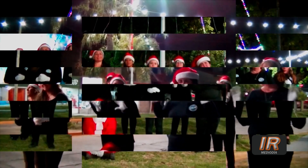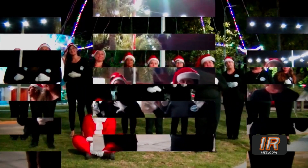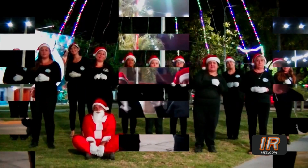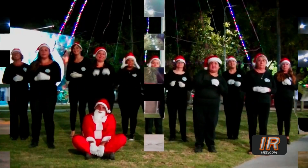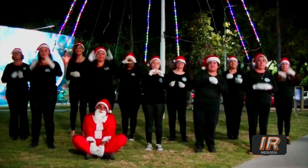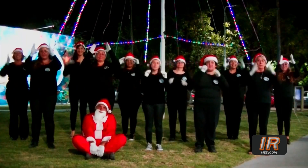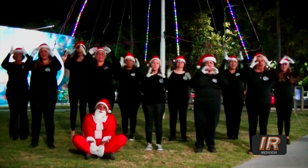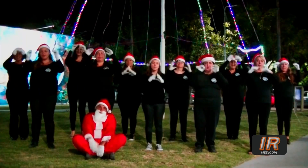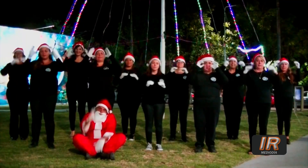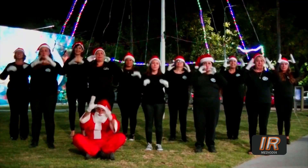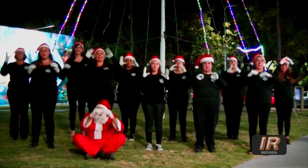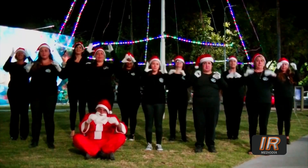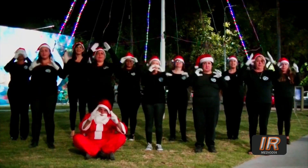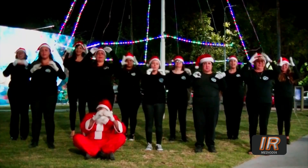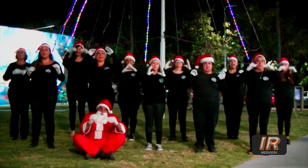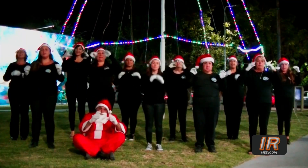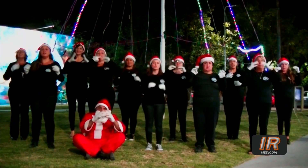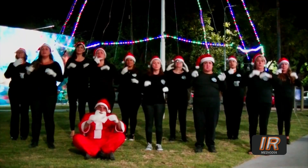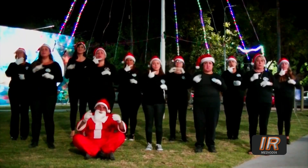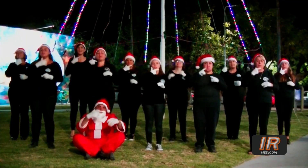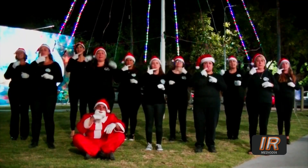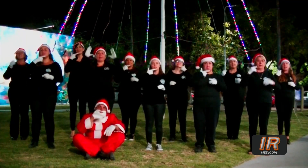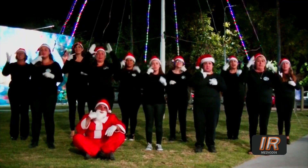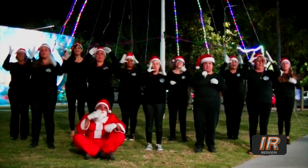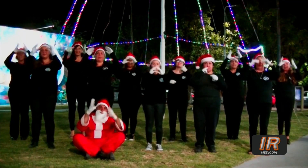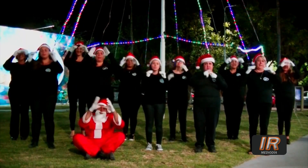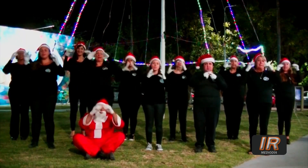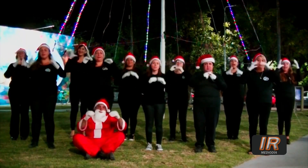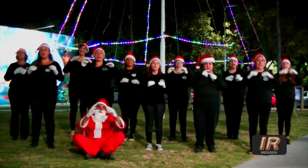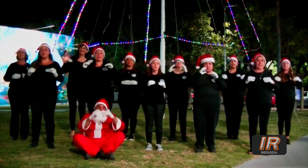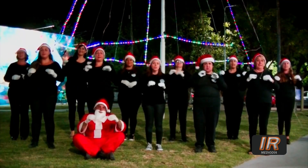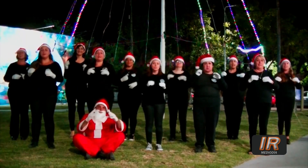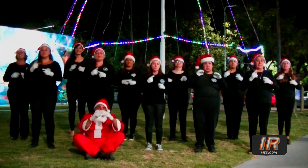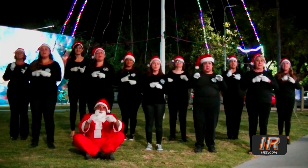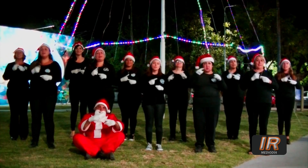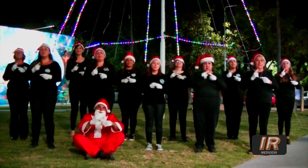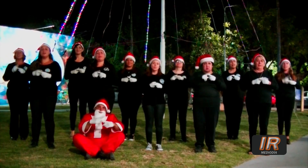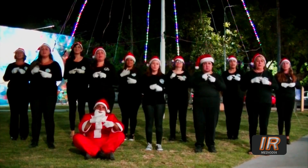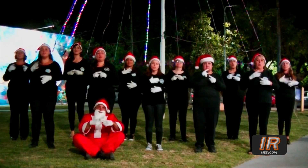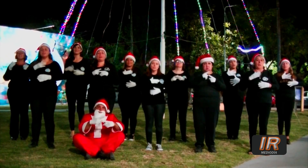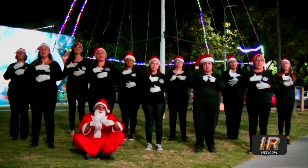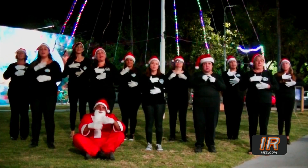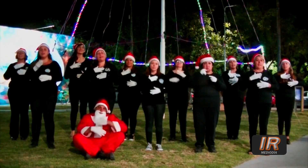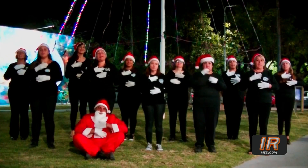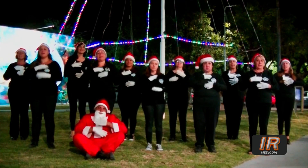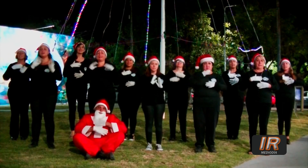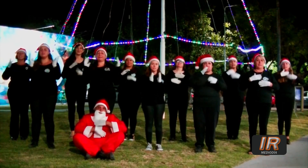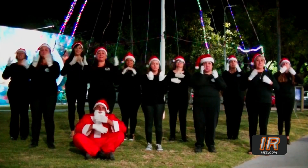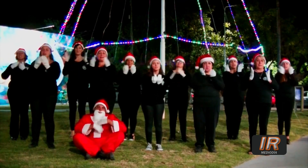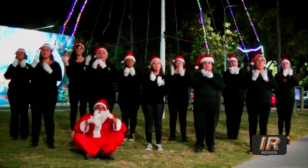Navidad, Navidad, dulce Navidad, celebrar con alegría que cierra